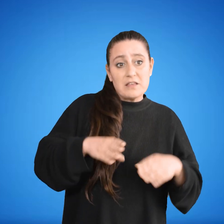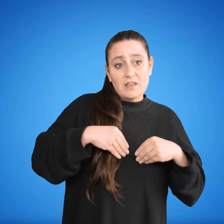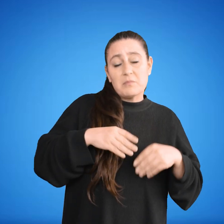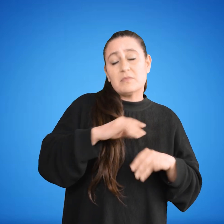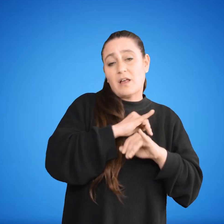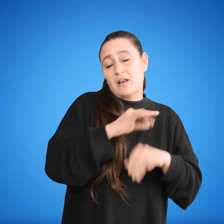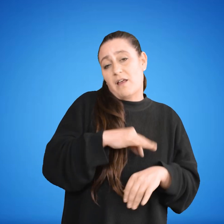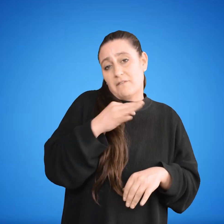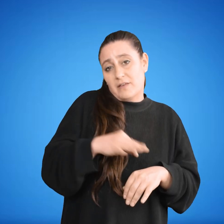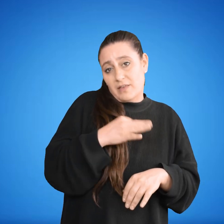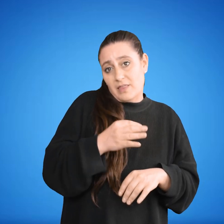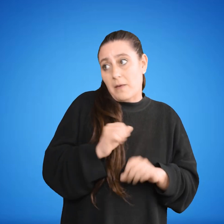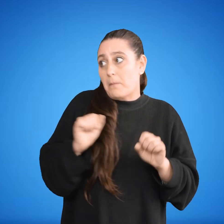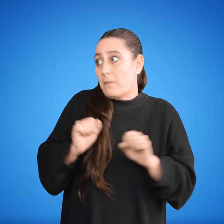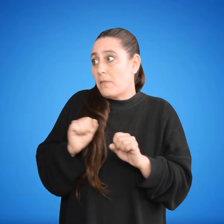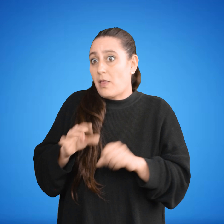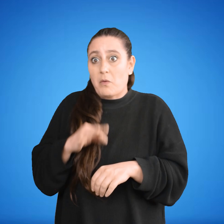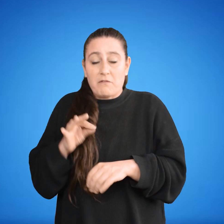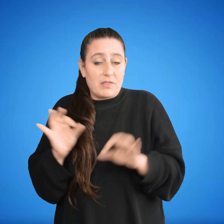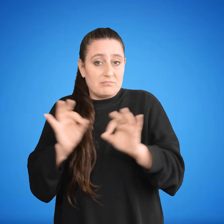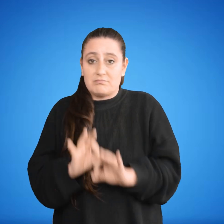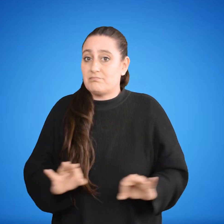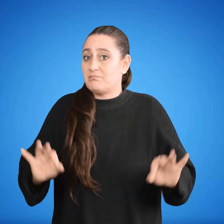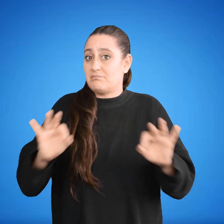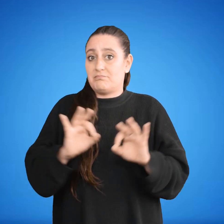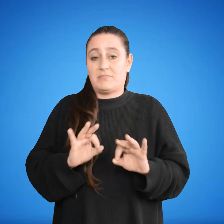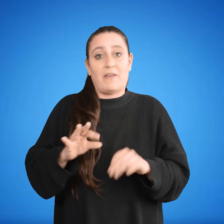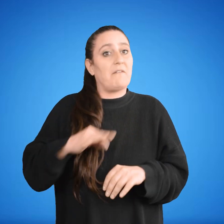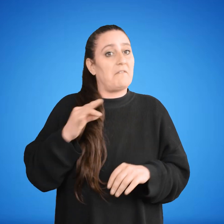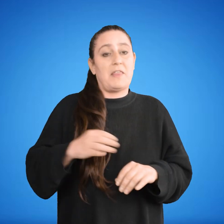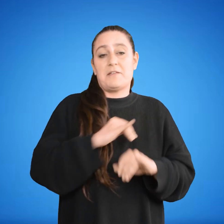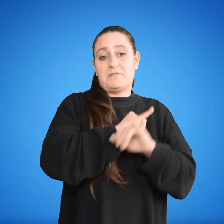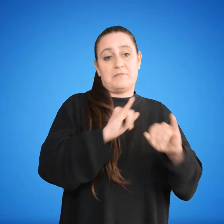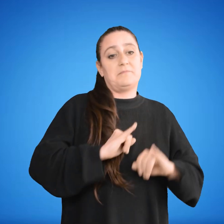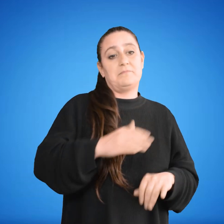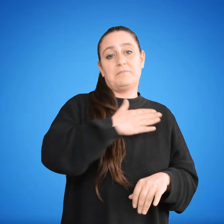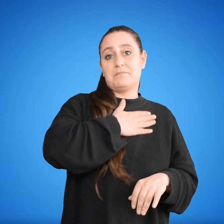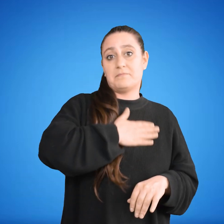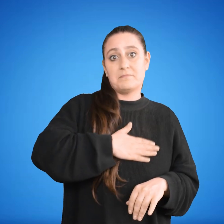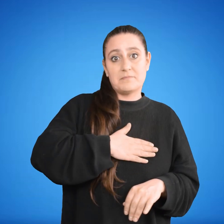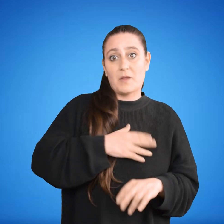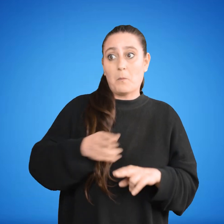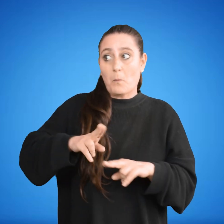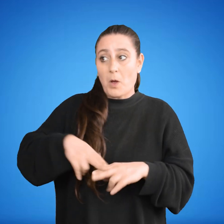vida ni teme no vivir. Al sabio vivir no le ofende y la muerte no arruina su contento.